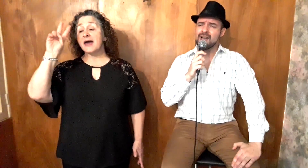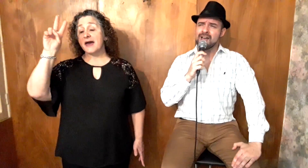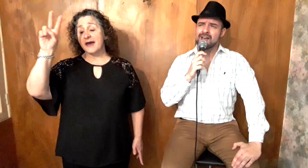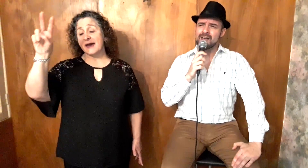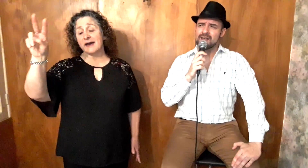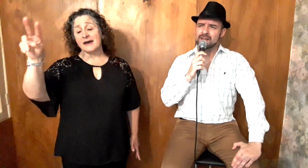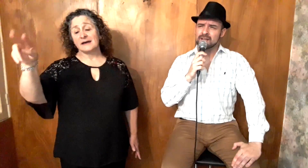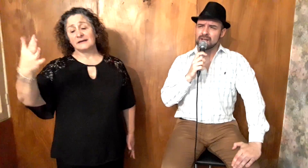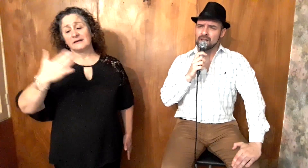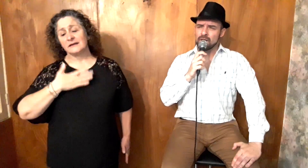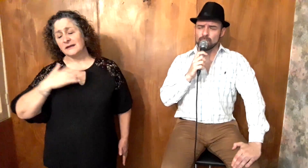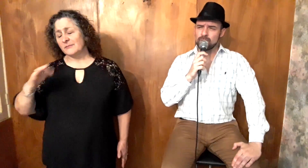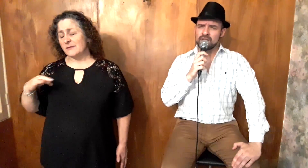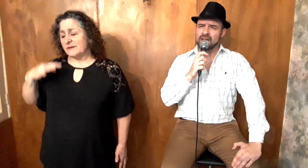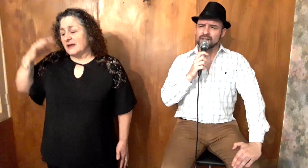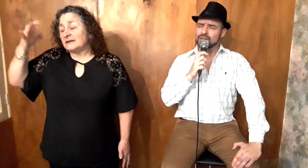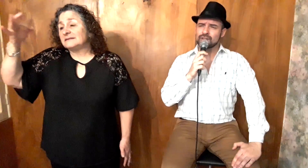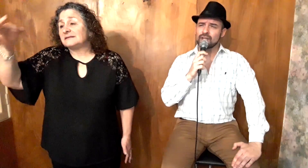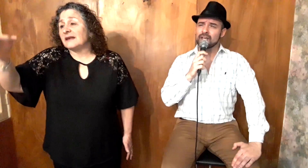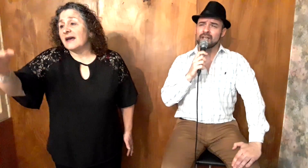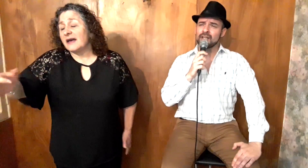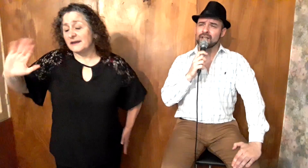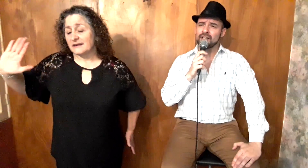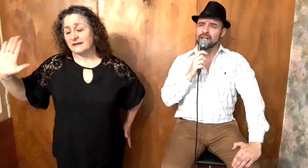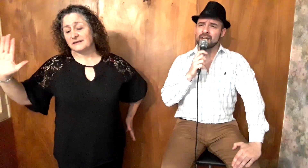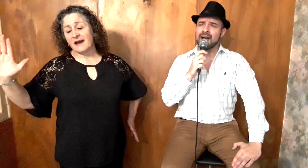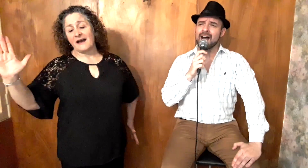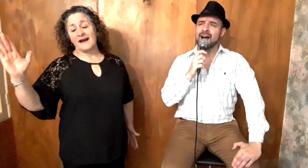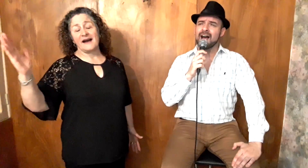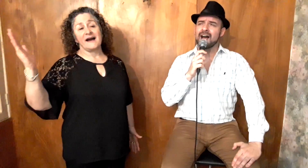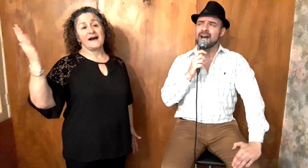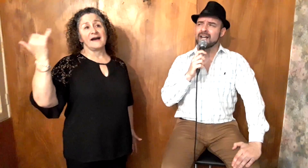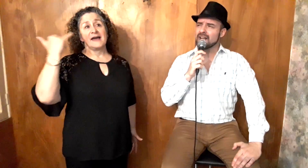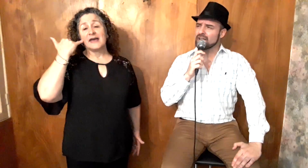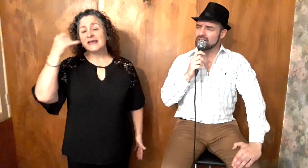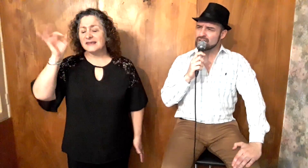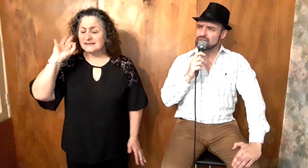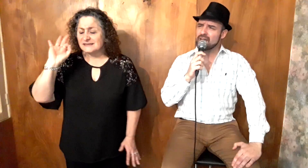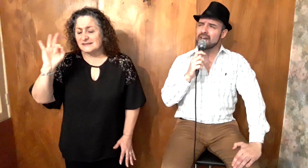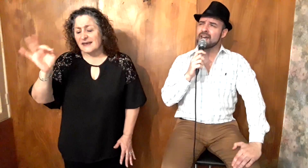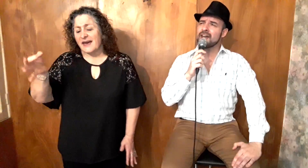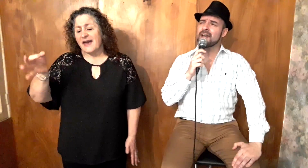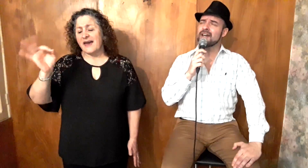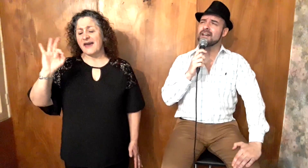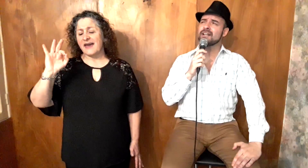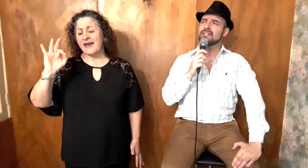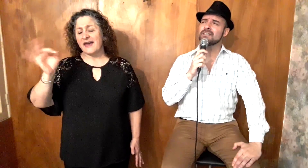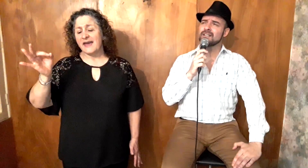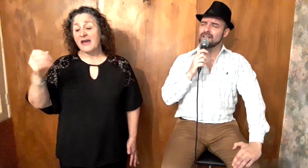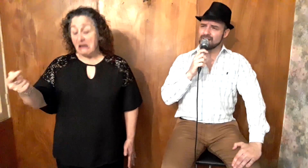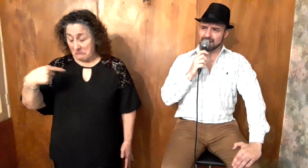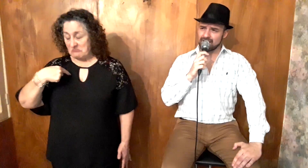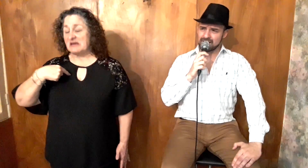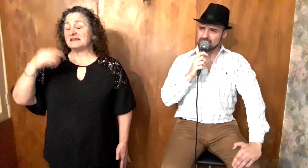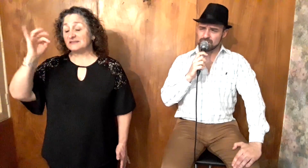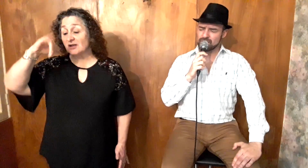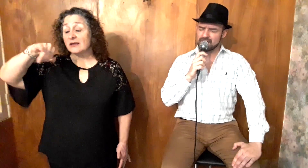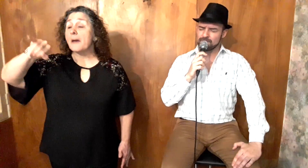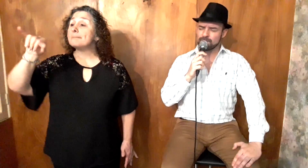mi vida entera y sé que estoy en